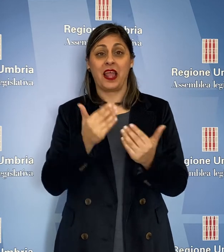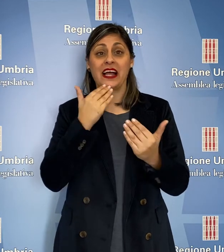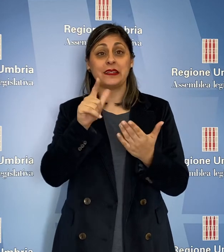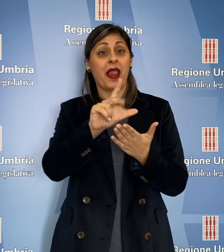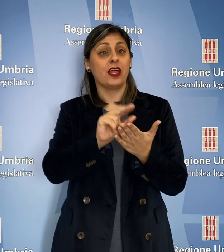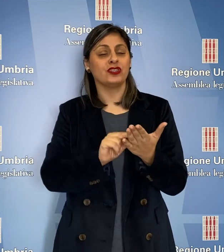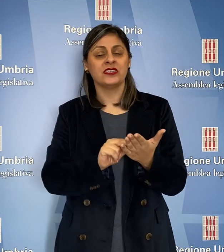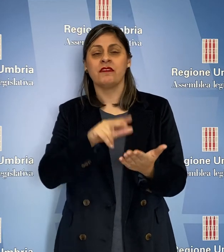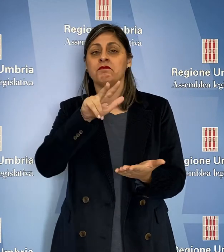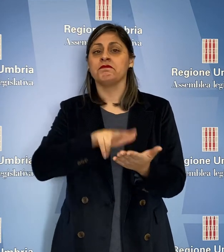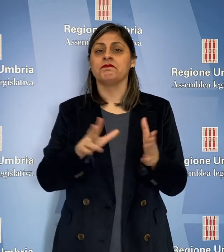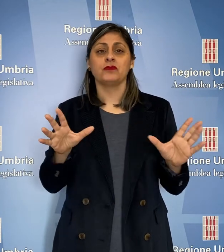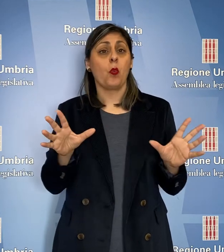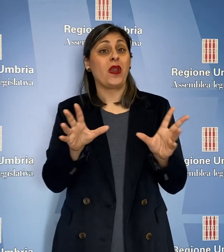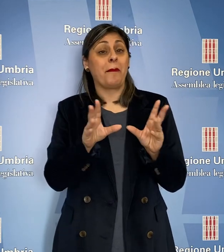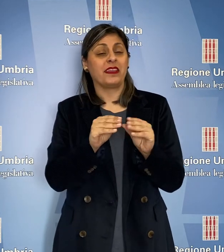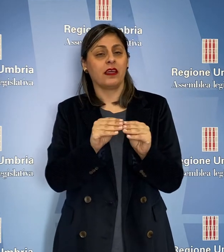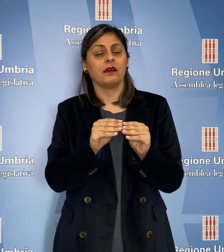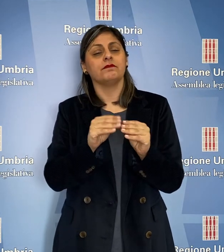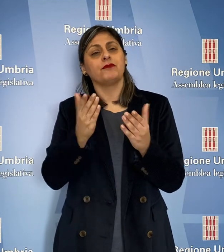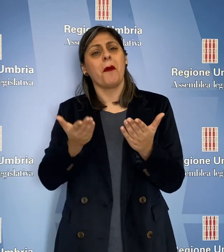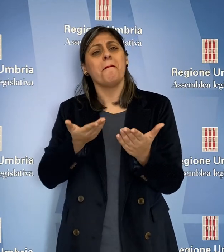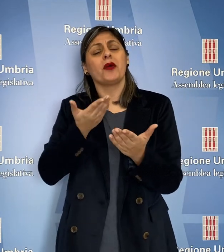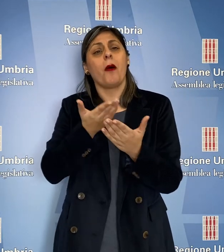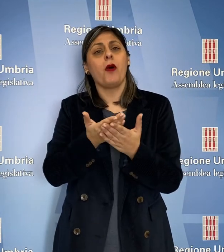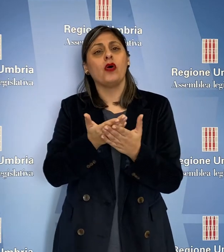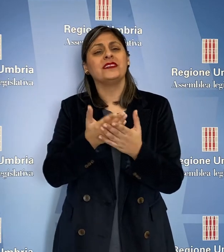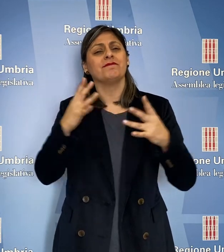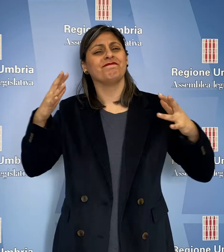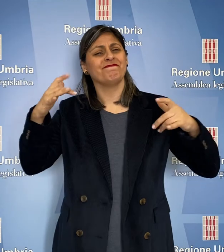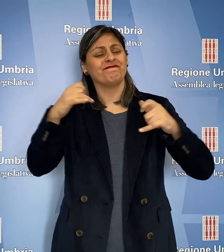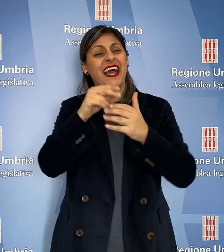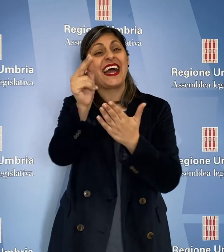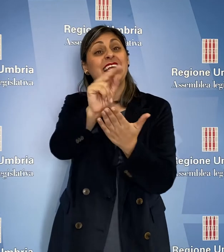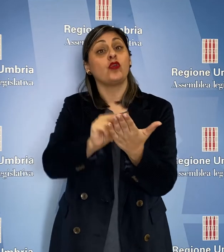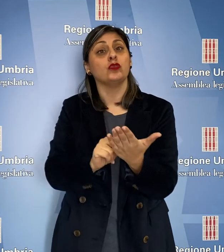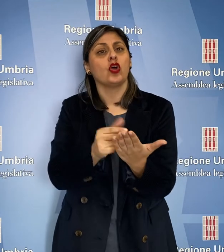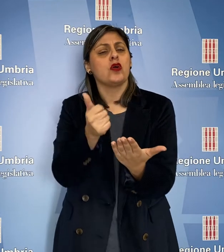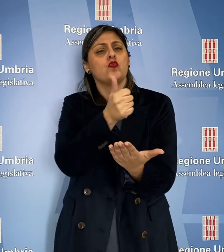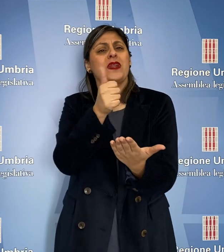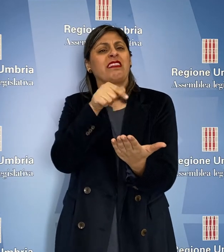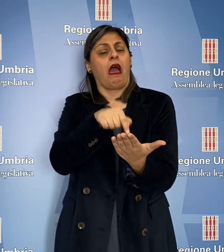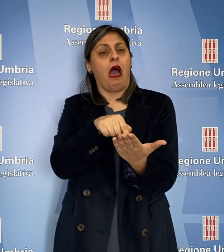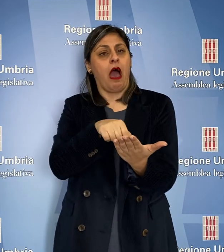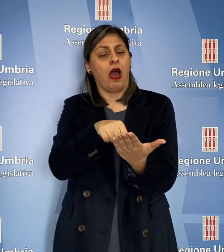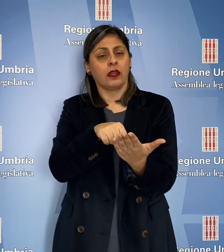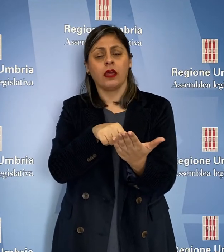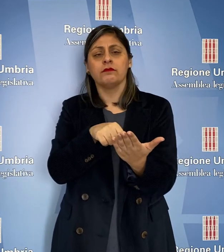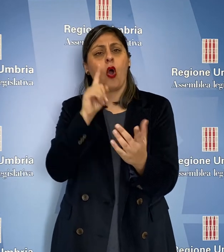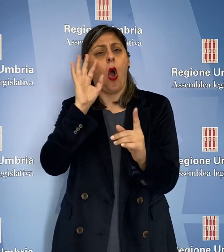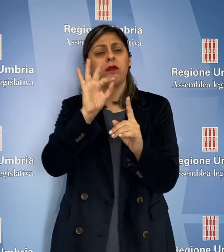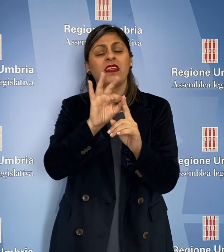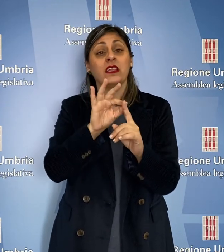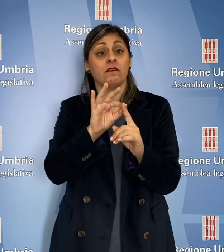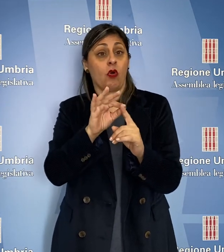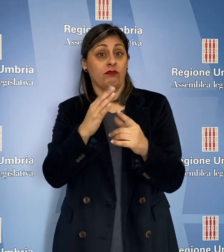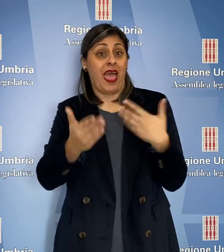approvato all'unanimità una proposta di risoluzione unitaria per affronteggiare l'emergenza sanitaria